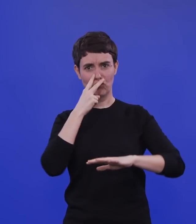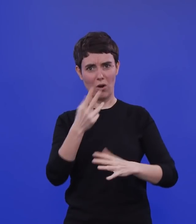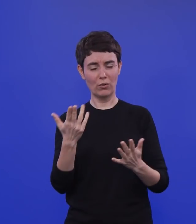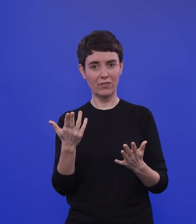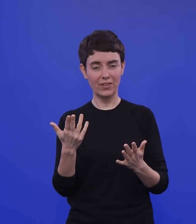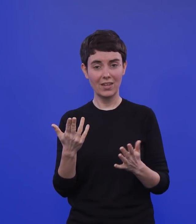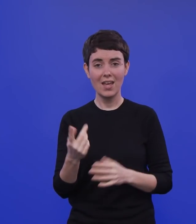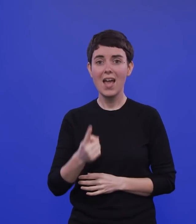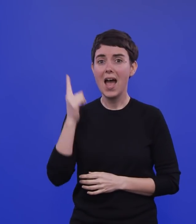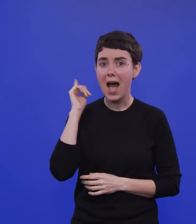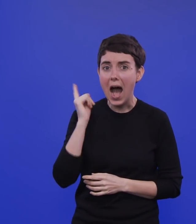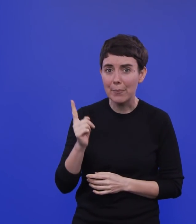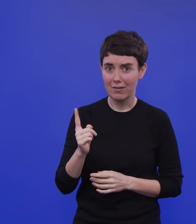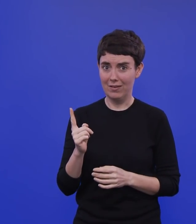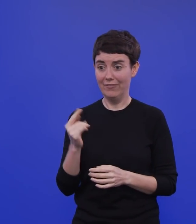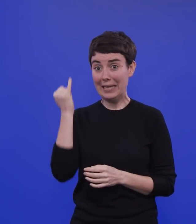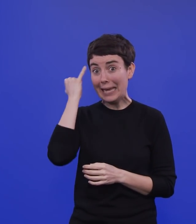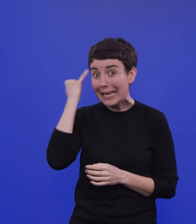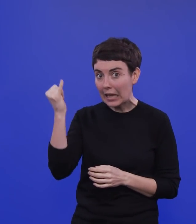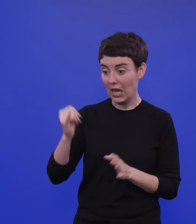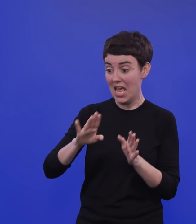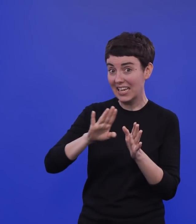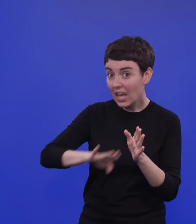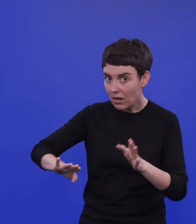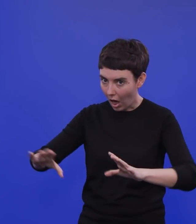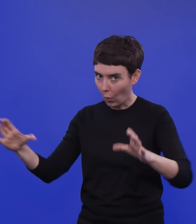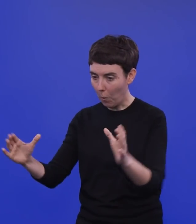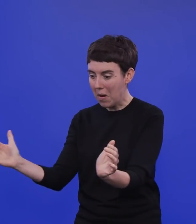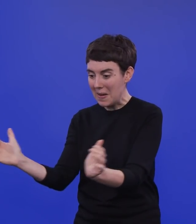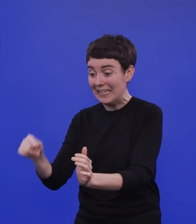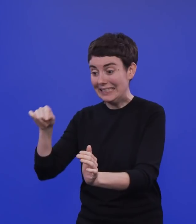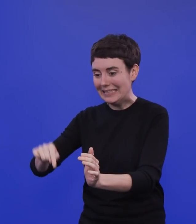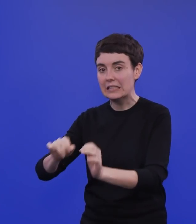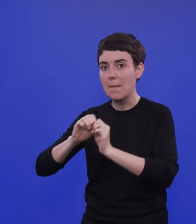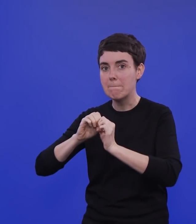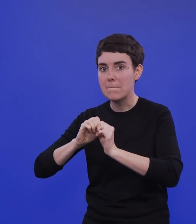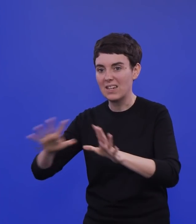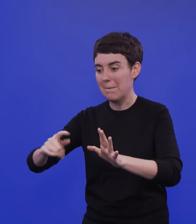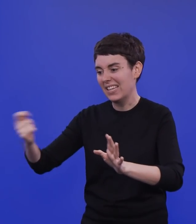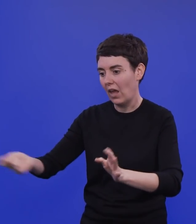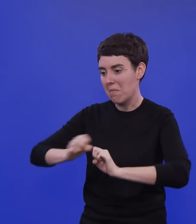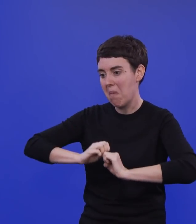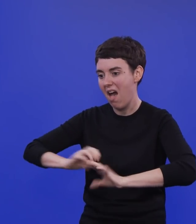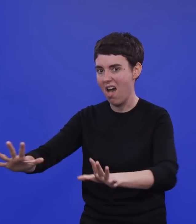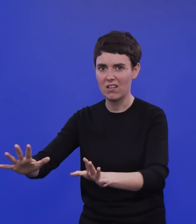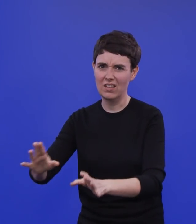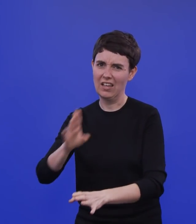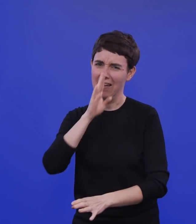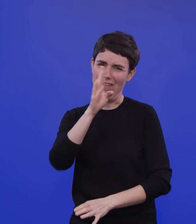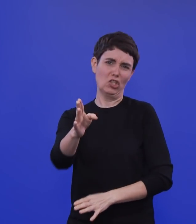von dieser blöden Idee, dass irgendeine Gruppe der spezielle Treiber des Geschehens ist. Dass es aber im Umkehrschluss eben nicht bedeutet,